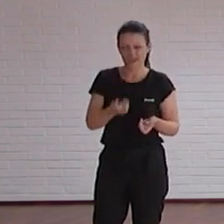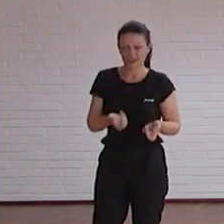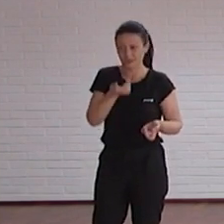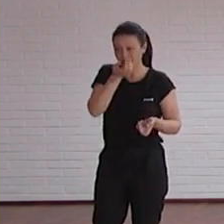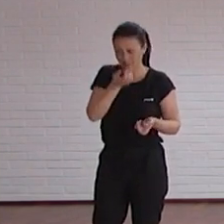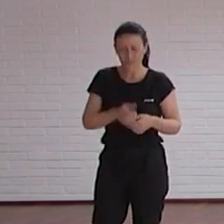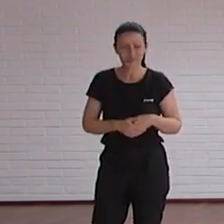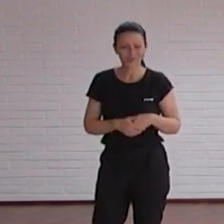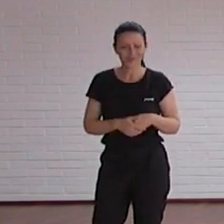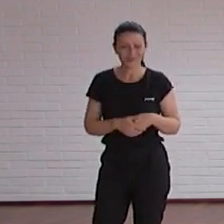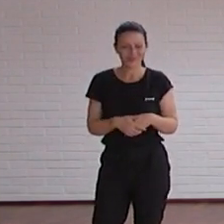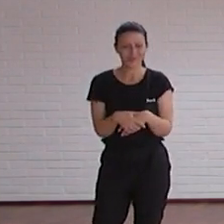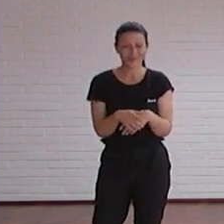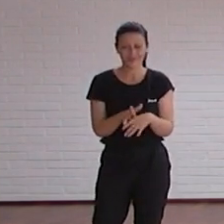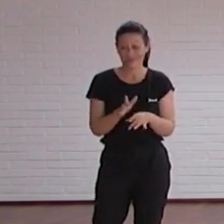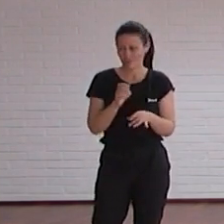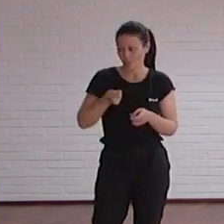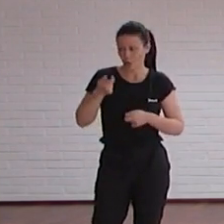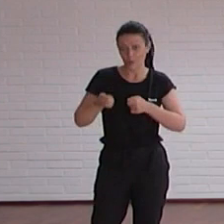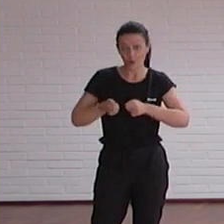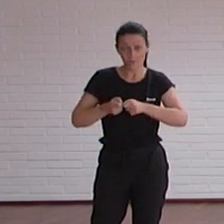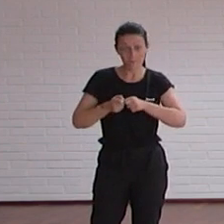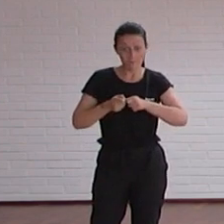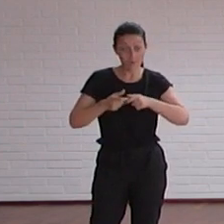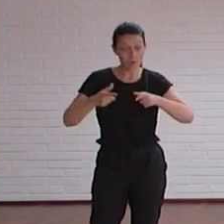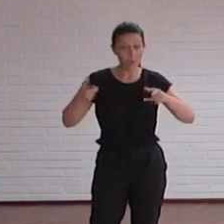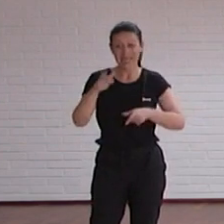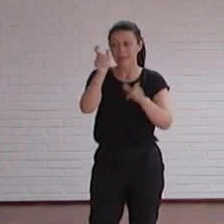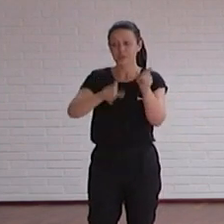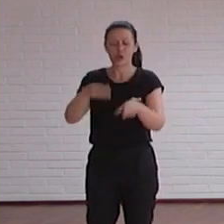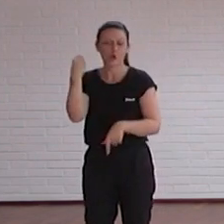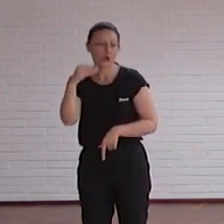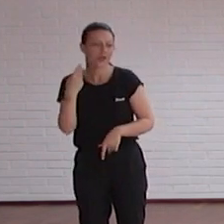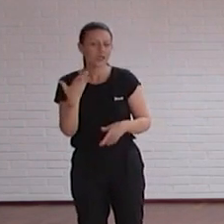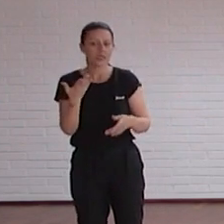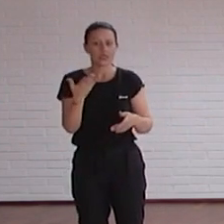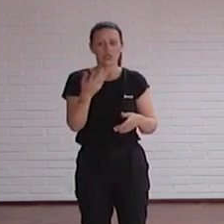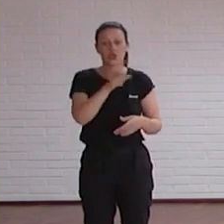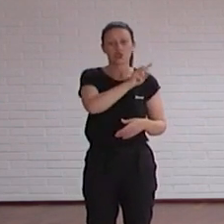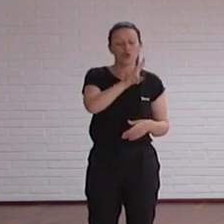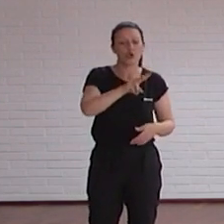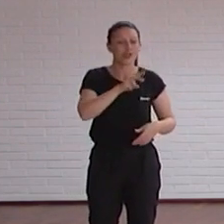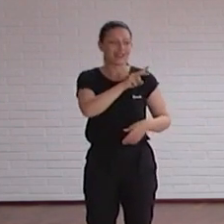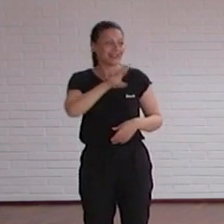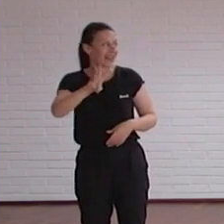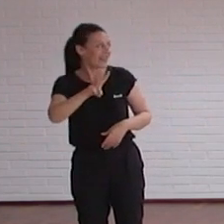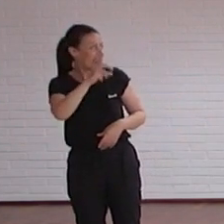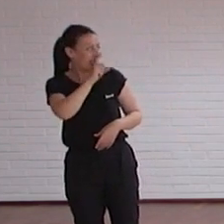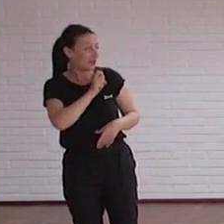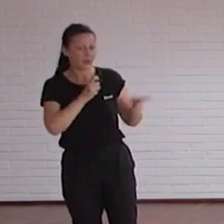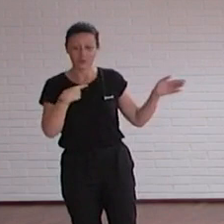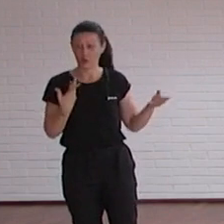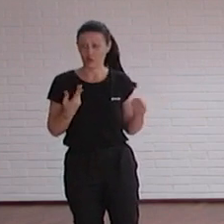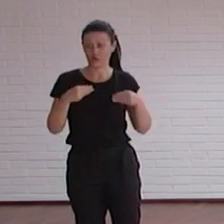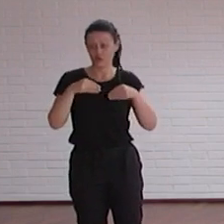Hoy en día esto se acentúa más. La gente más joven, de diez, doce, trece años. Por ejemplo, yo tengo una sobrina de